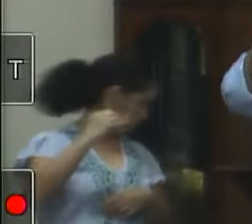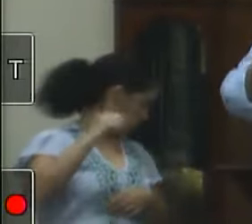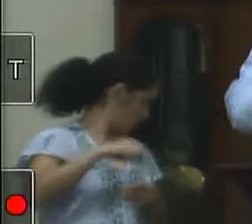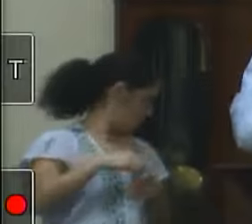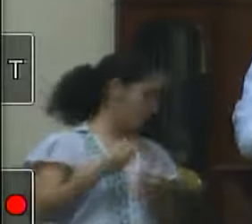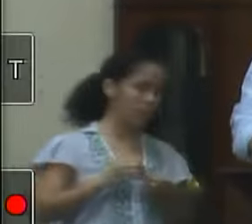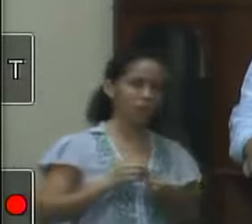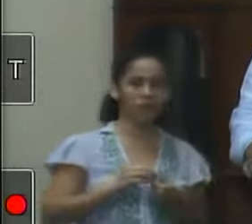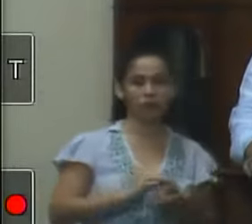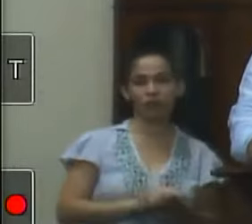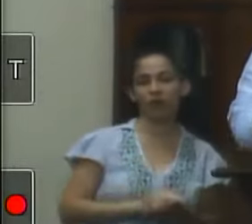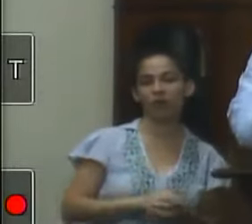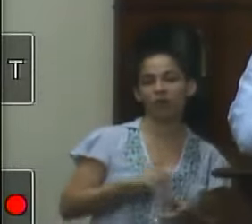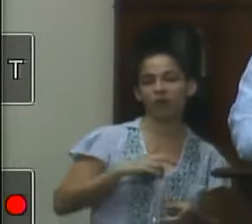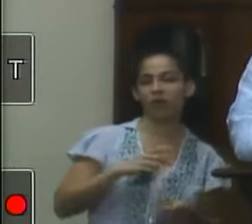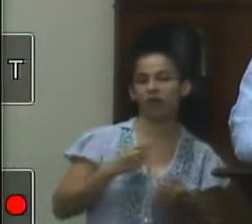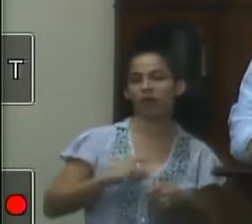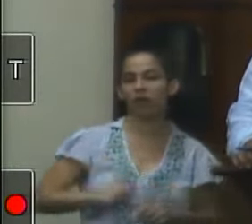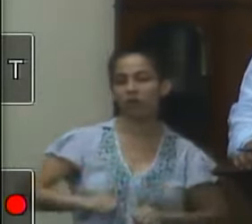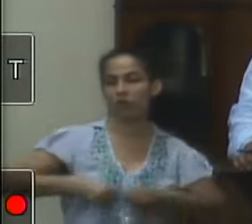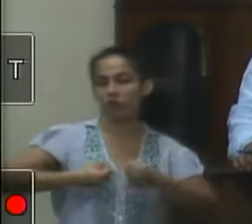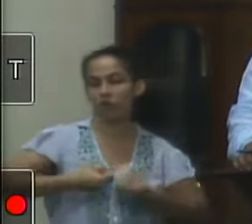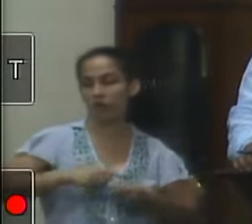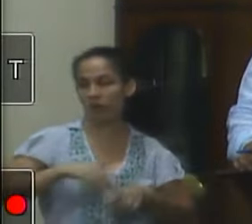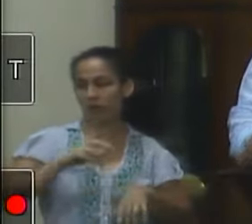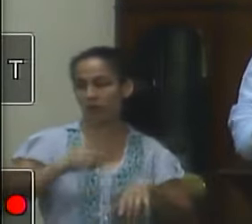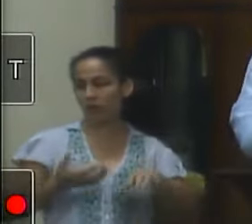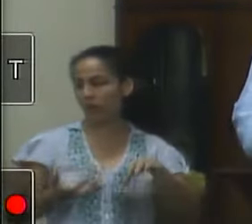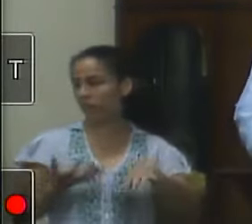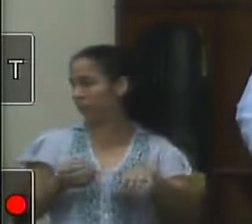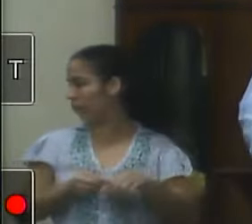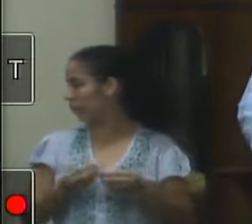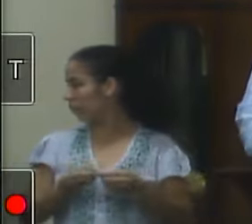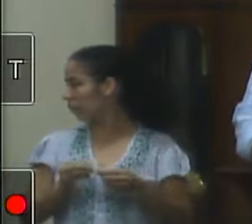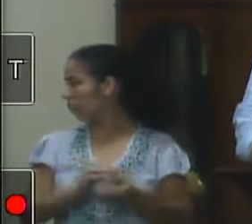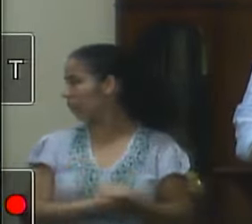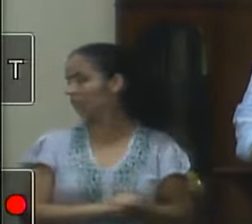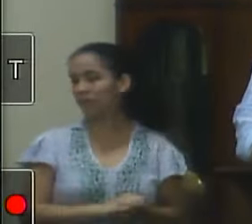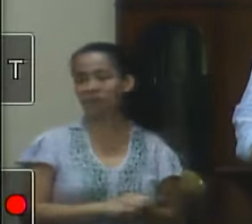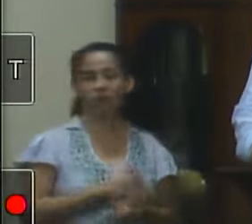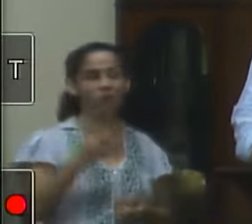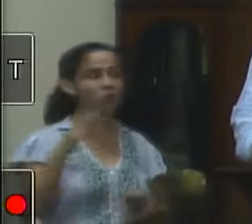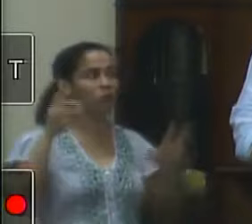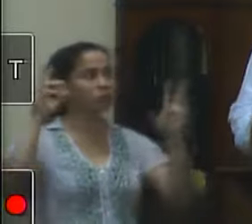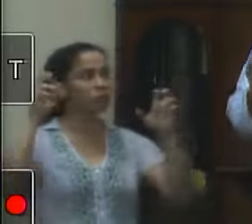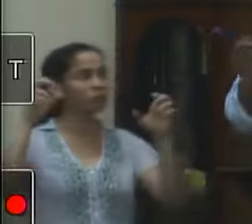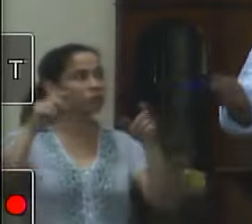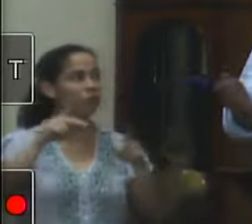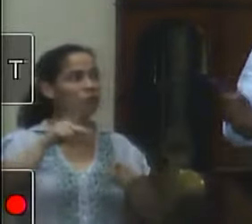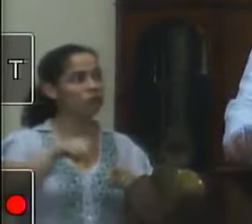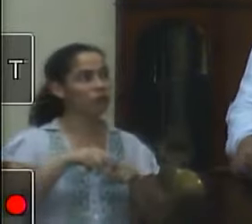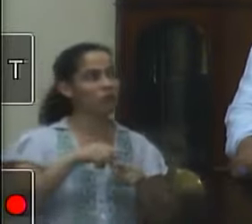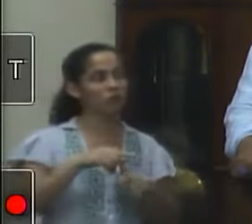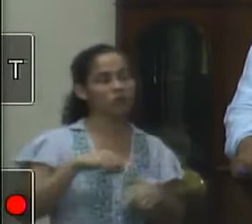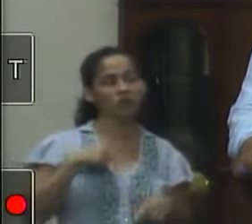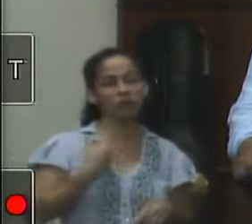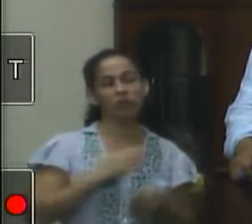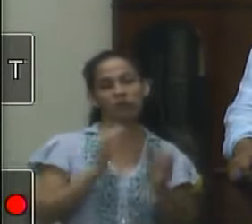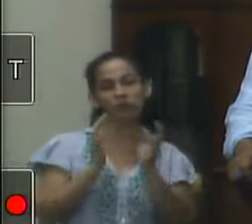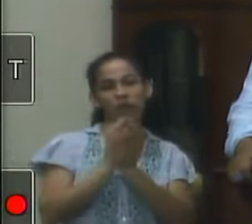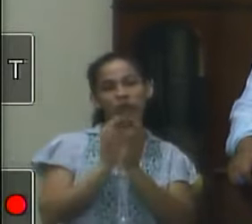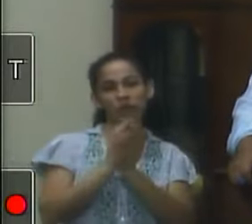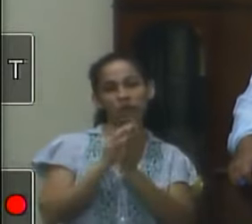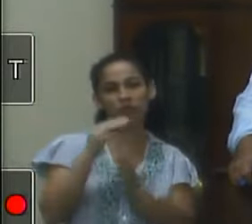tem sido enviado esforço lá em Brasília para isso uma outra coisa que eu queria falar nós fomos reunidos também aqui há